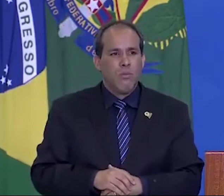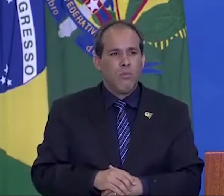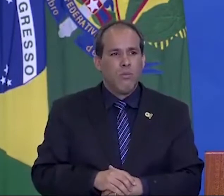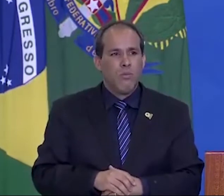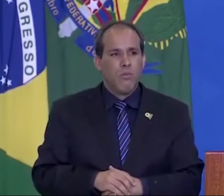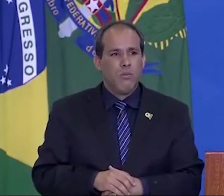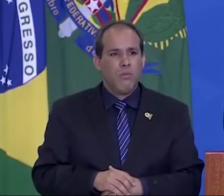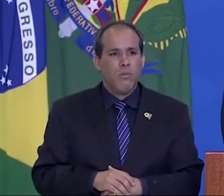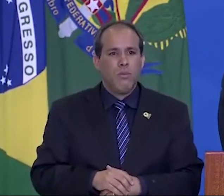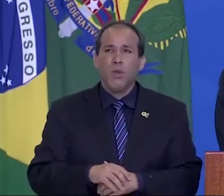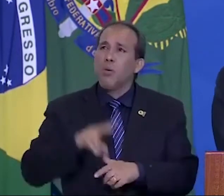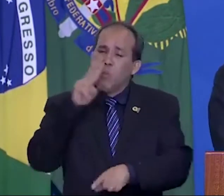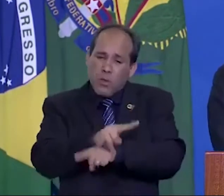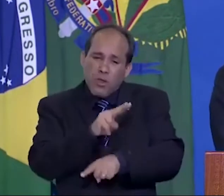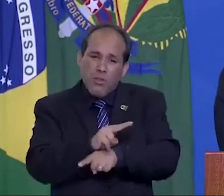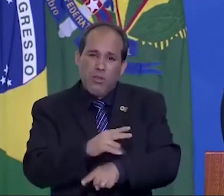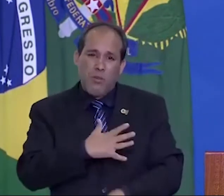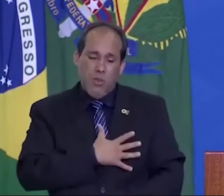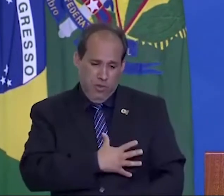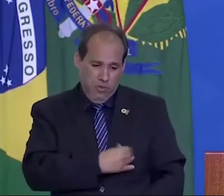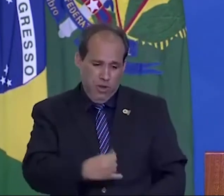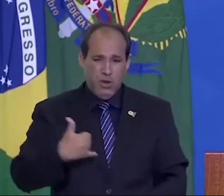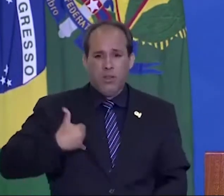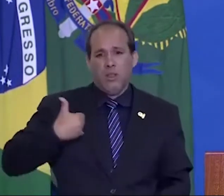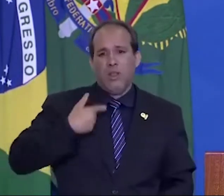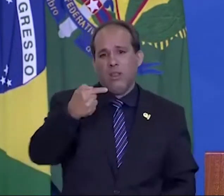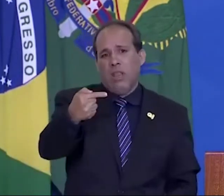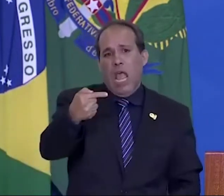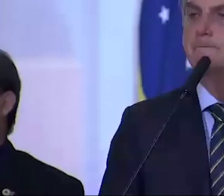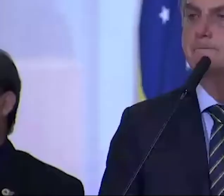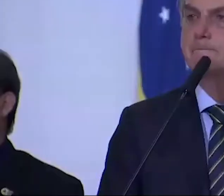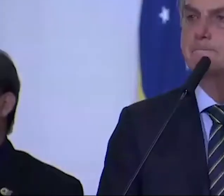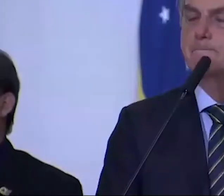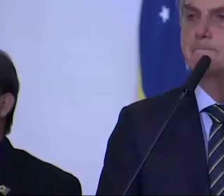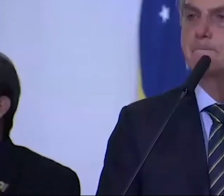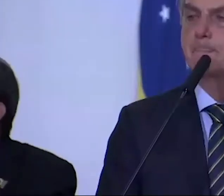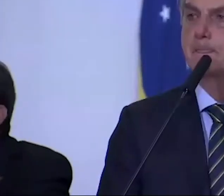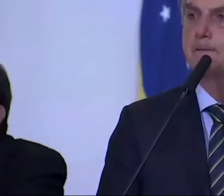a minha filha de sete anos. O resto.